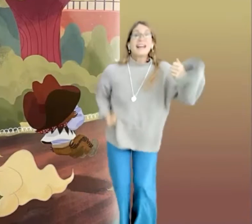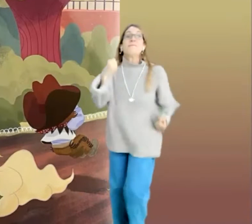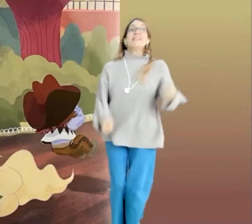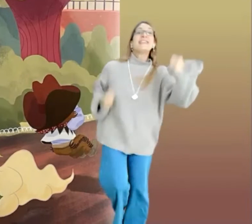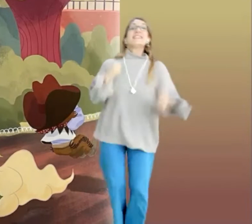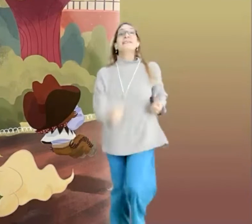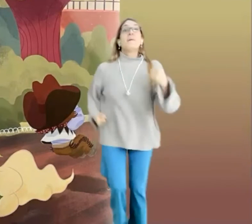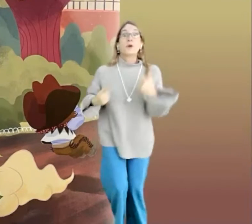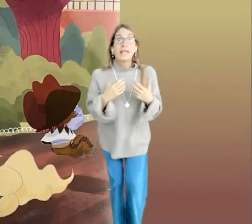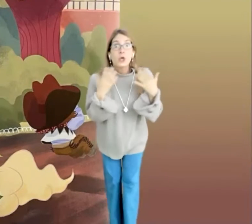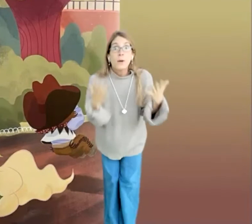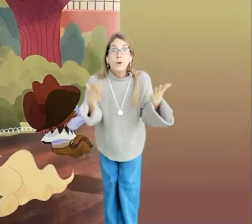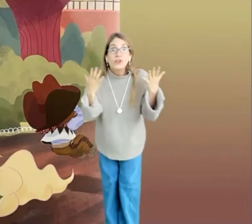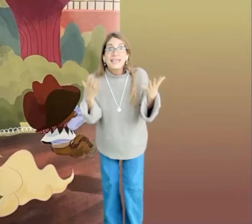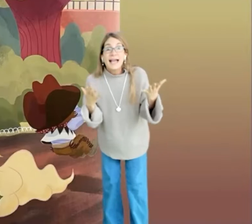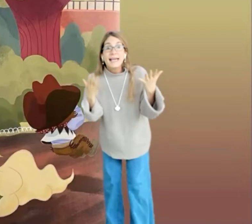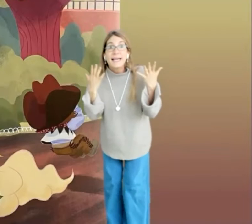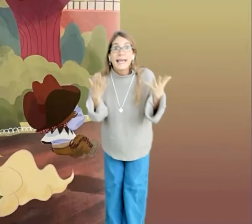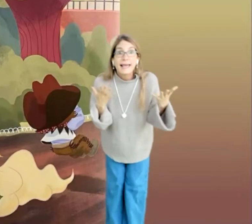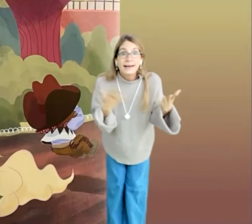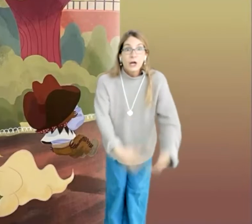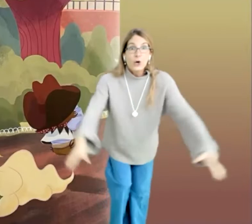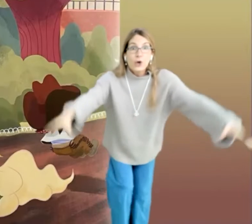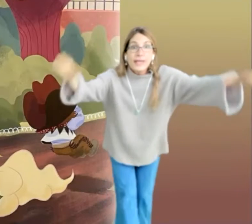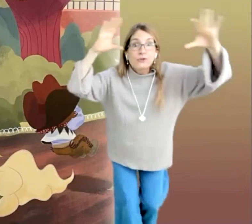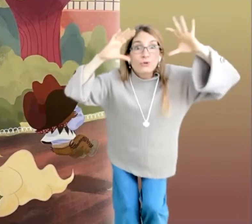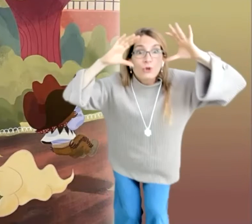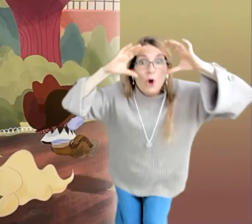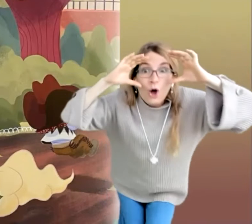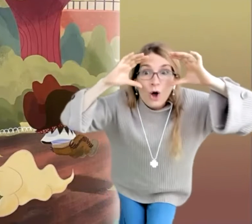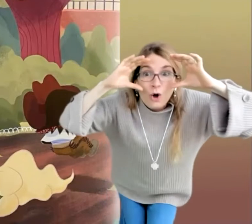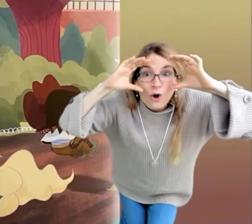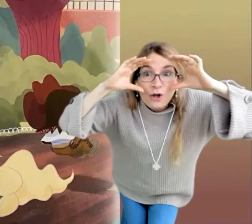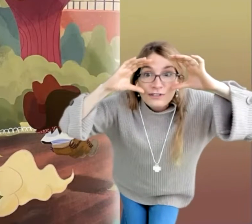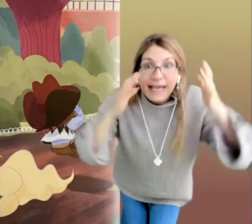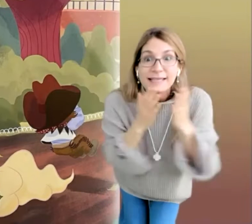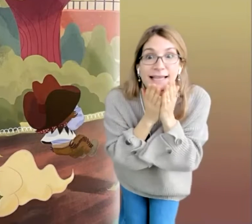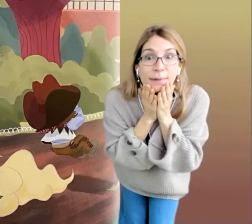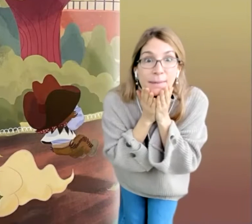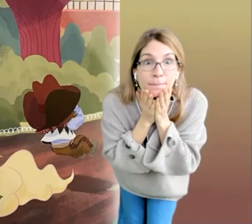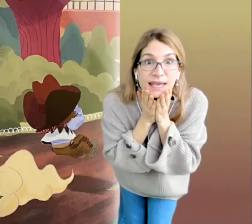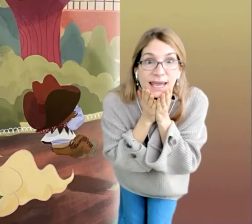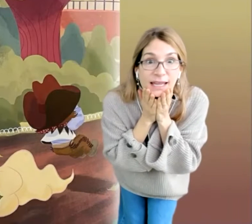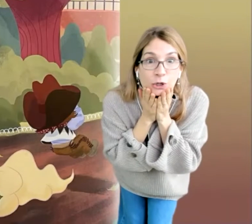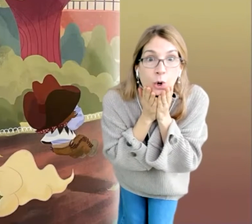rapidísimo, porque no podía creer lo que sus ojos estaban viendo.